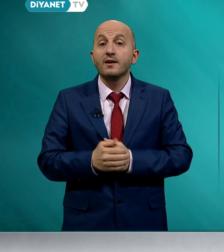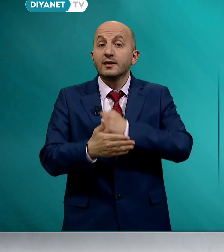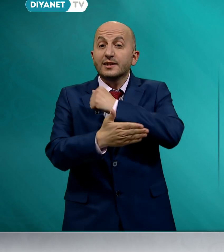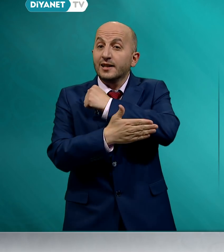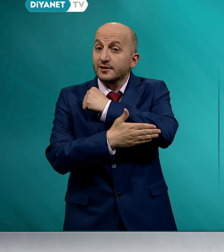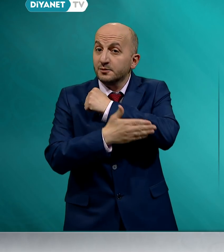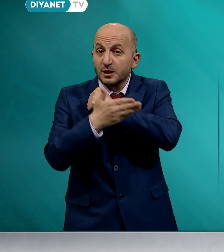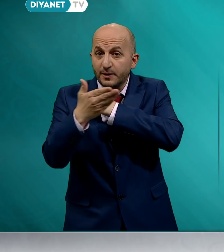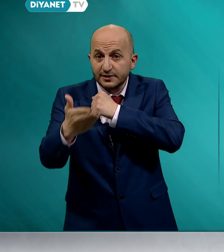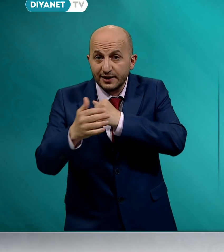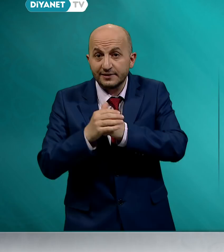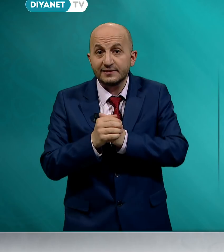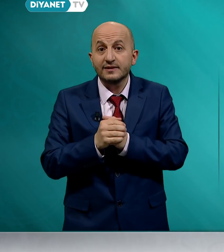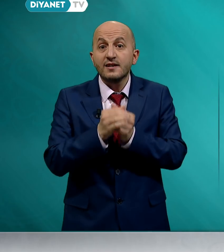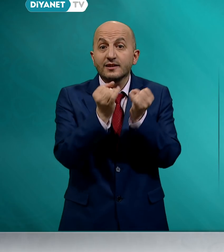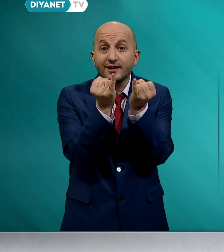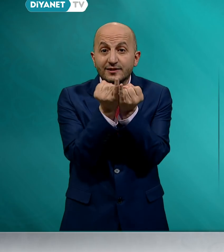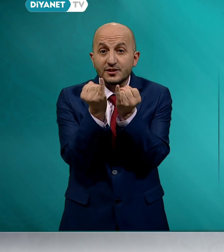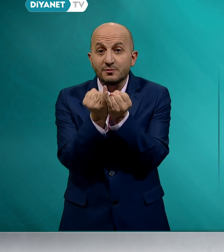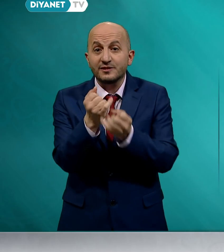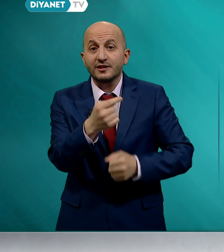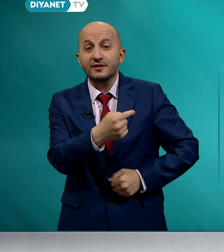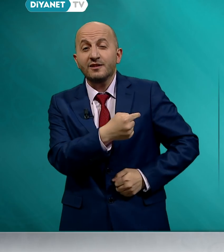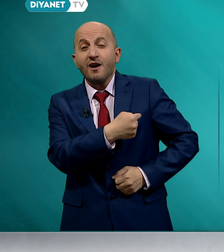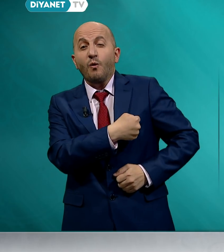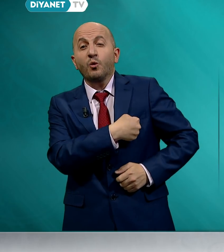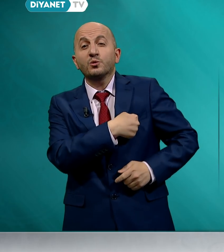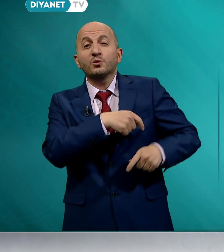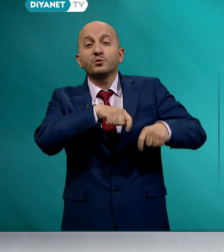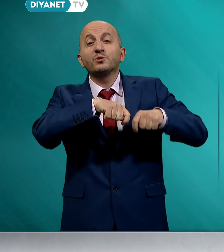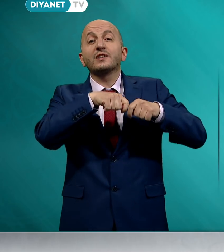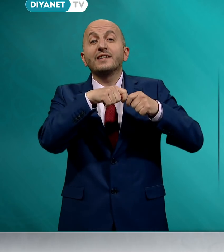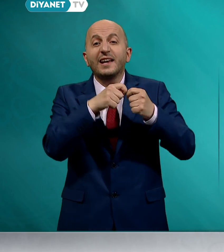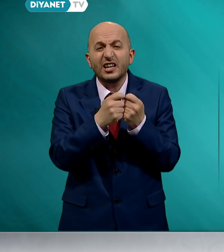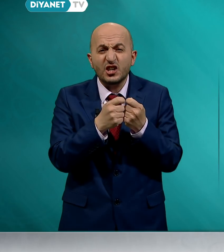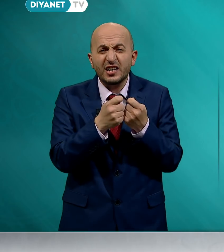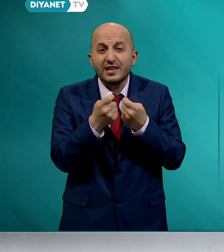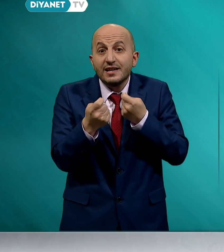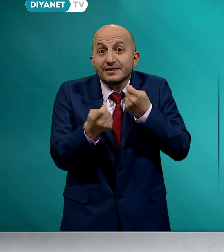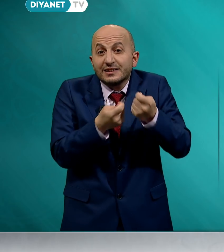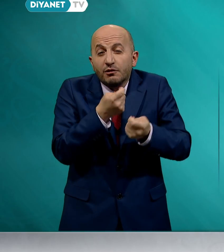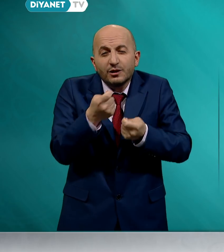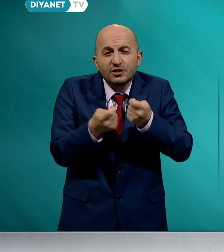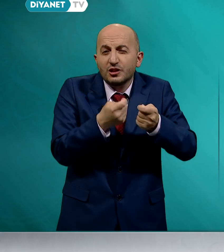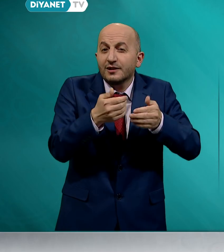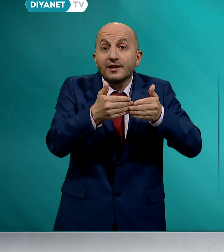Yardım yaparken kardeşimizin onurunu zedeleyecek davranışlardan